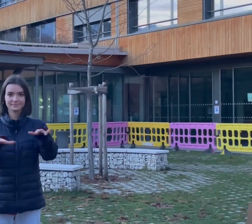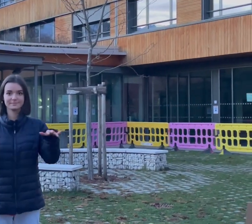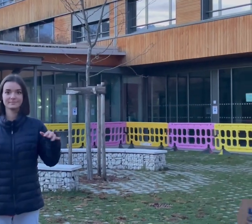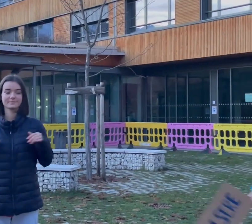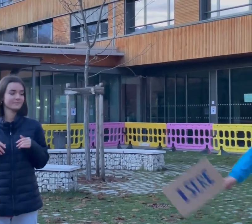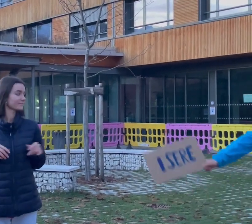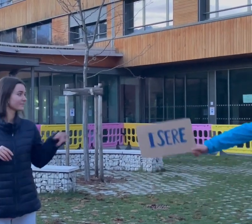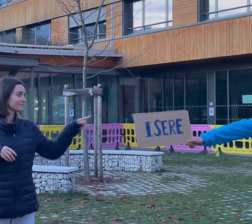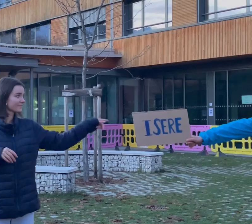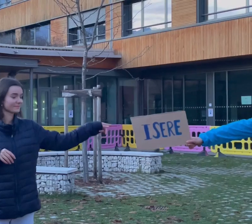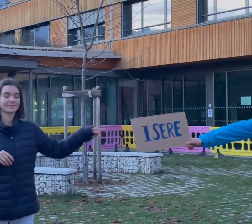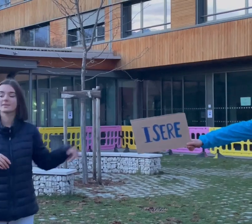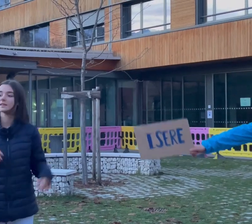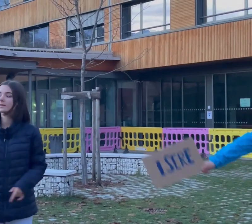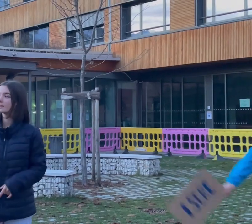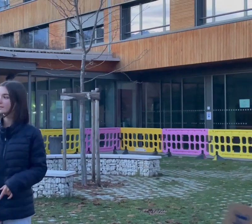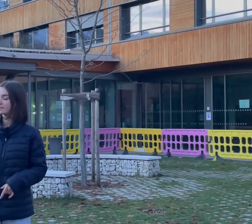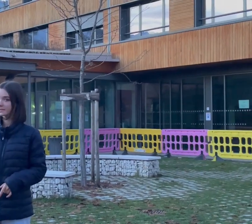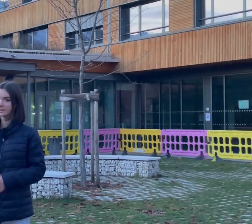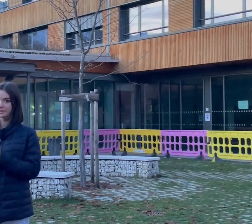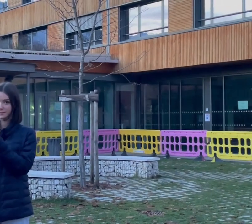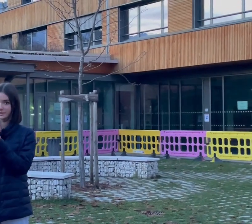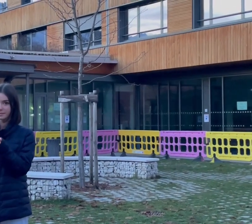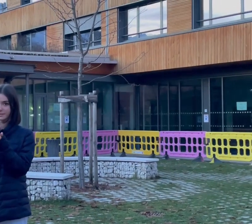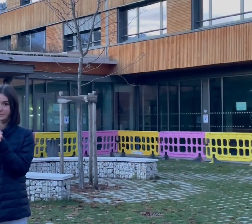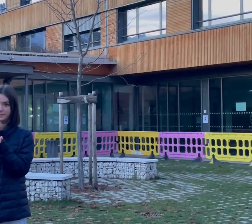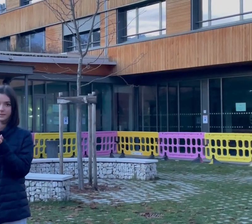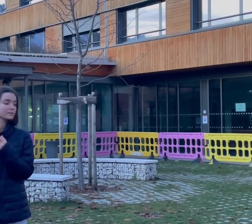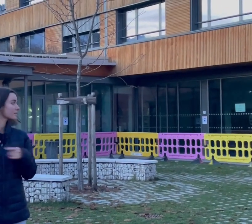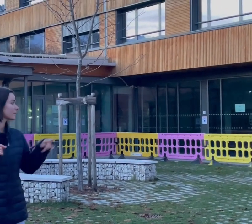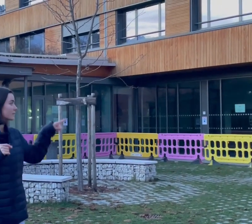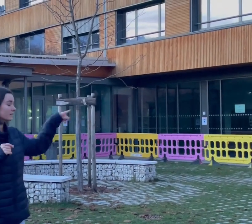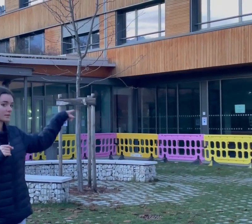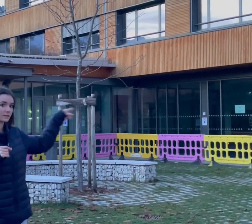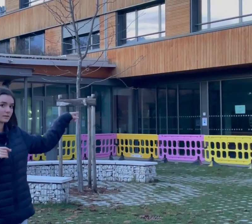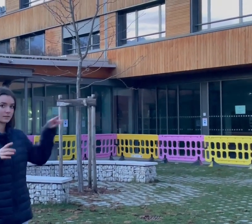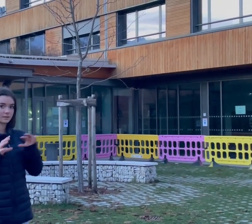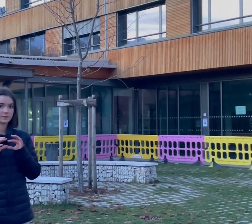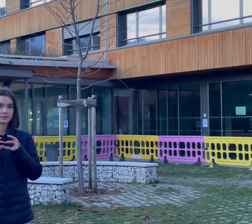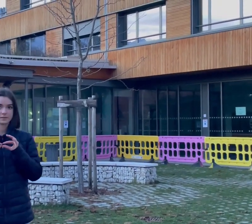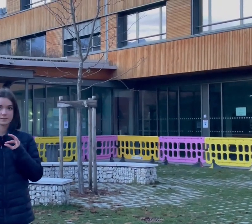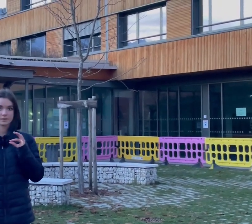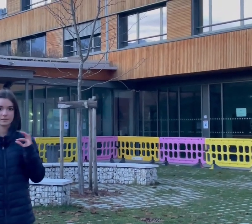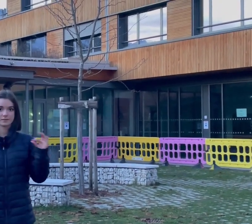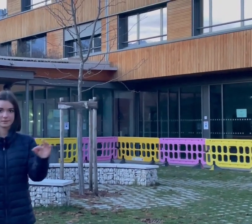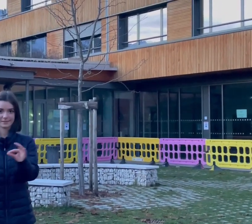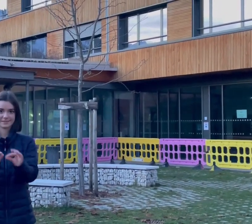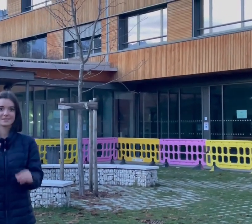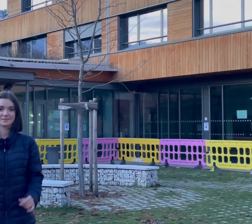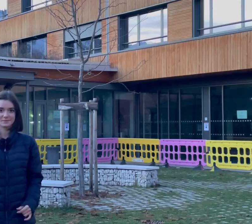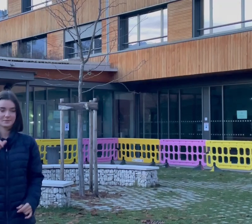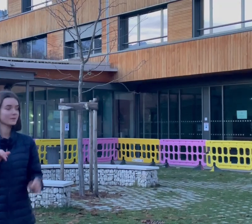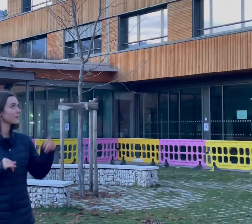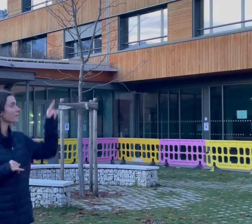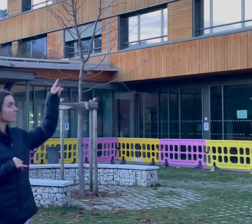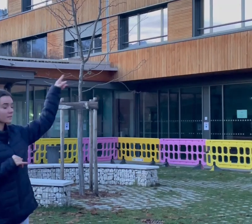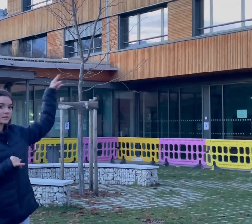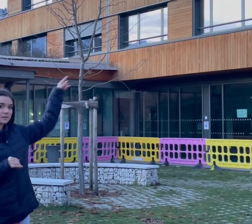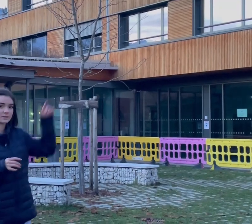Nous sommes dans l'espace Isère où se trouve le self, de ce côté le bâtiment Isère et au-dessus l